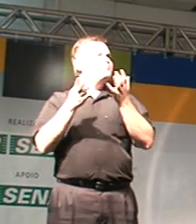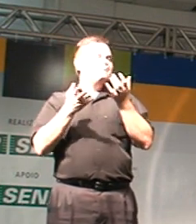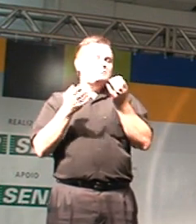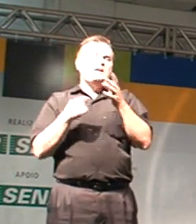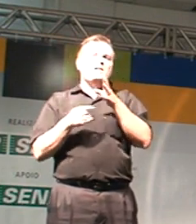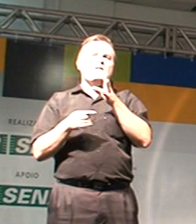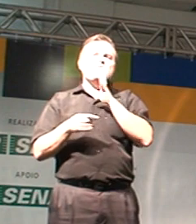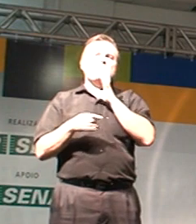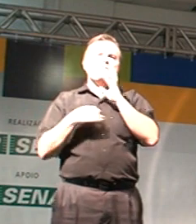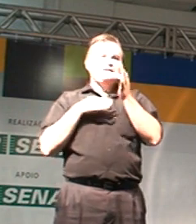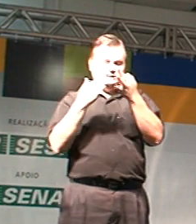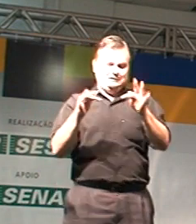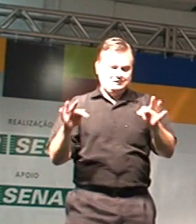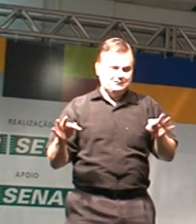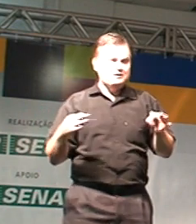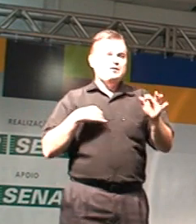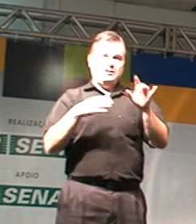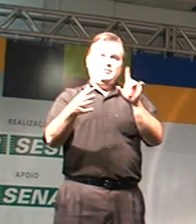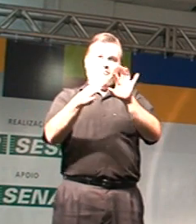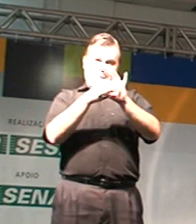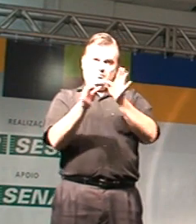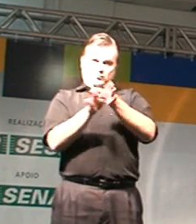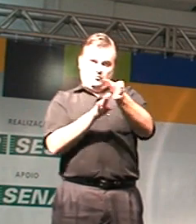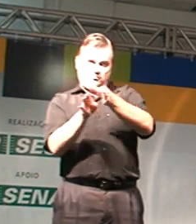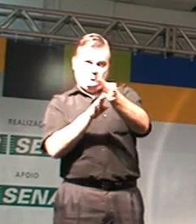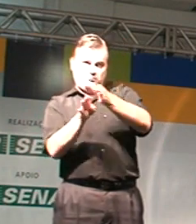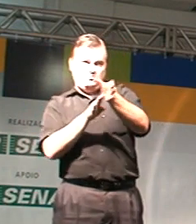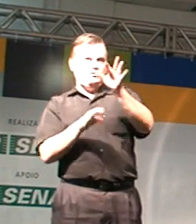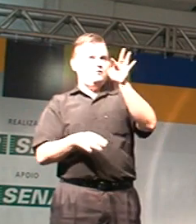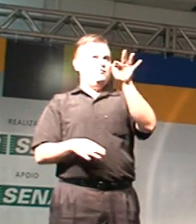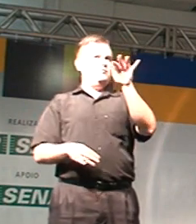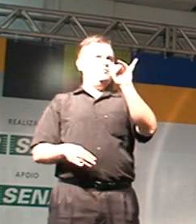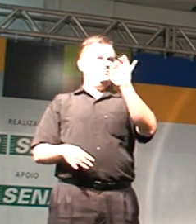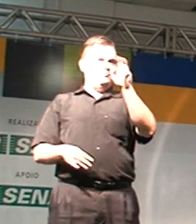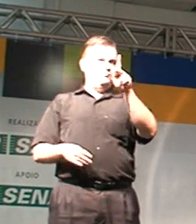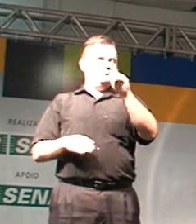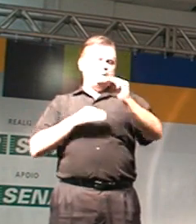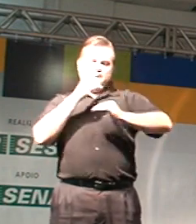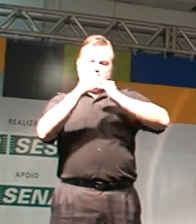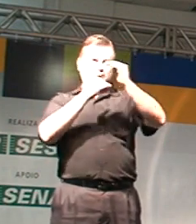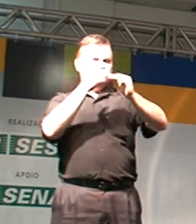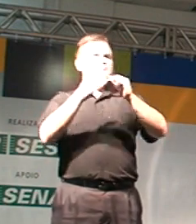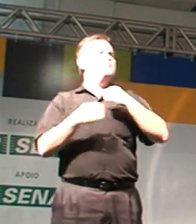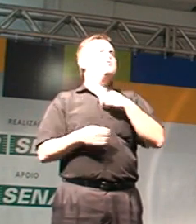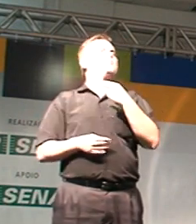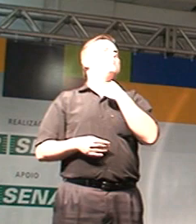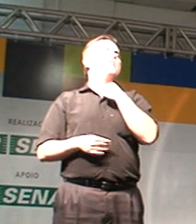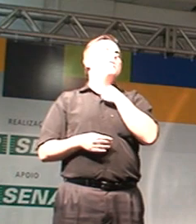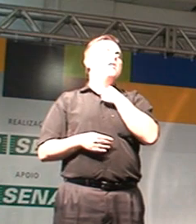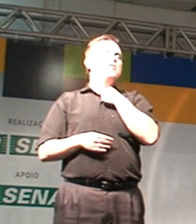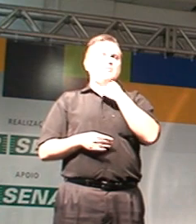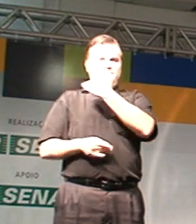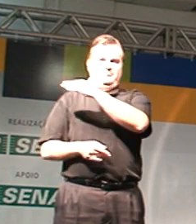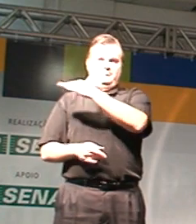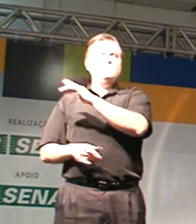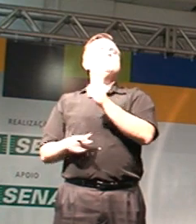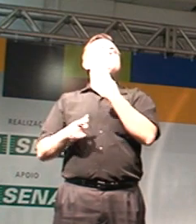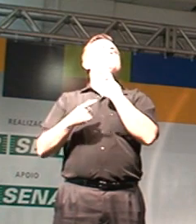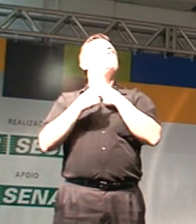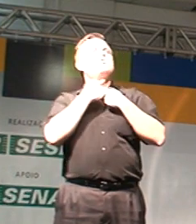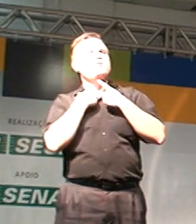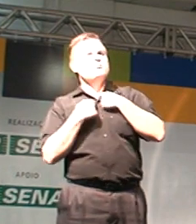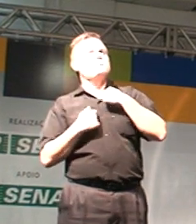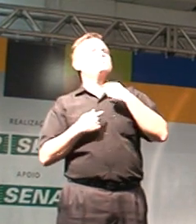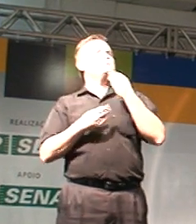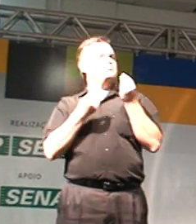ferida. Eu, até como integrante do Conselho Temático Doutor da FIEF, desenvolvendo as cidades, eu não posso me furtar de dizer que, apesar da boa furtada da